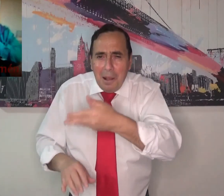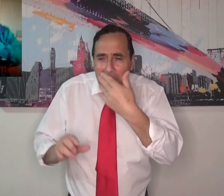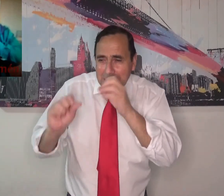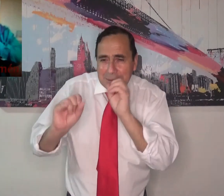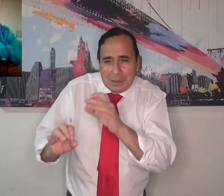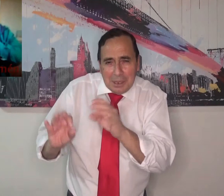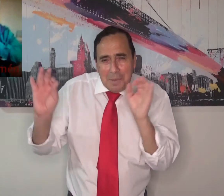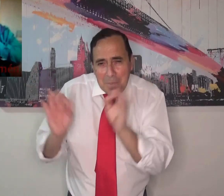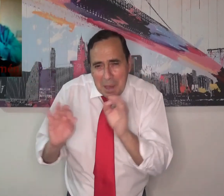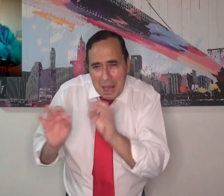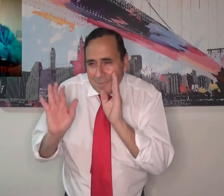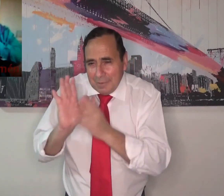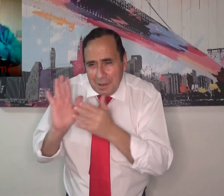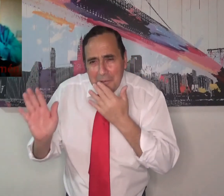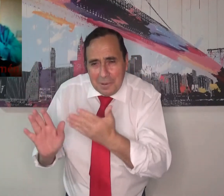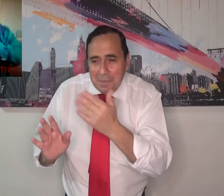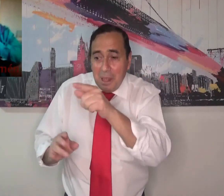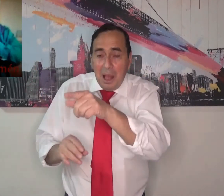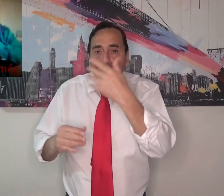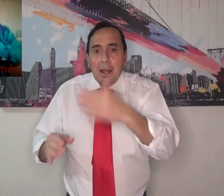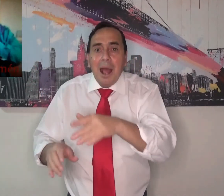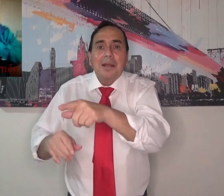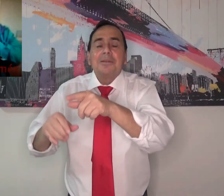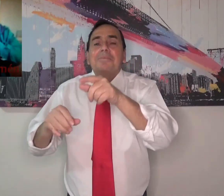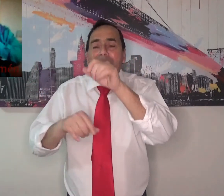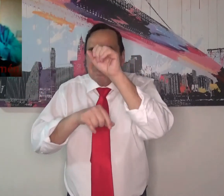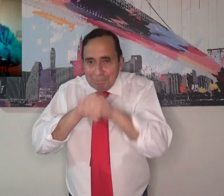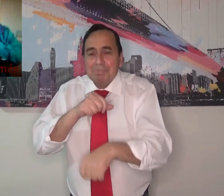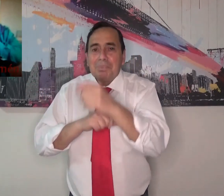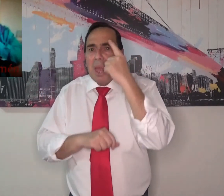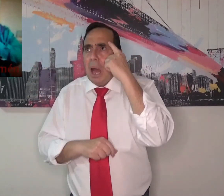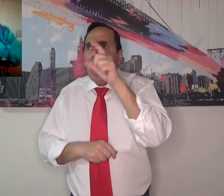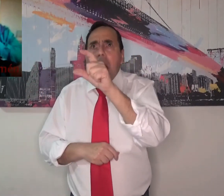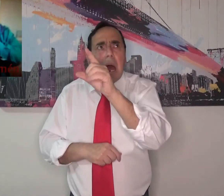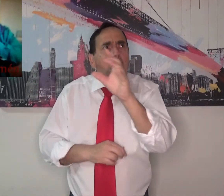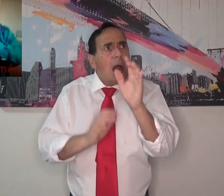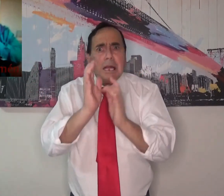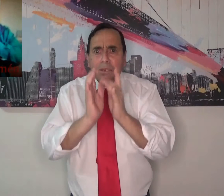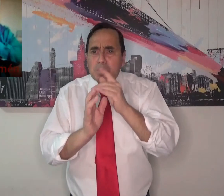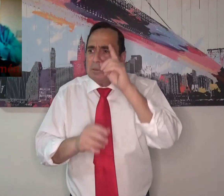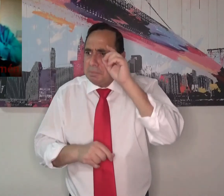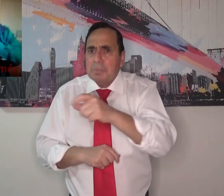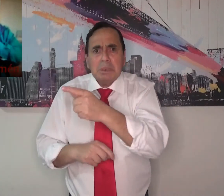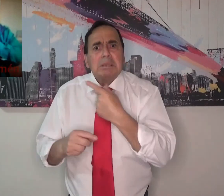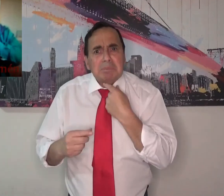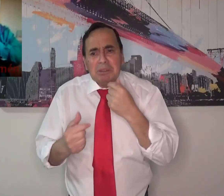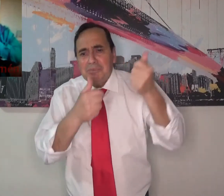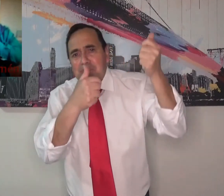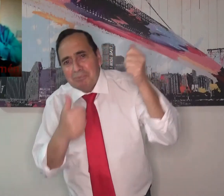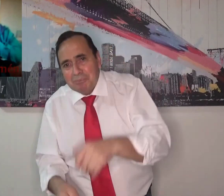mensaje. Era muy buen amigo. Yo siempre le explicaba la vida y conversaba con él. Él de a poco fue